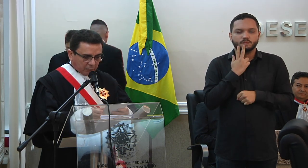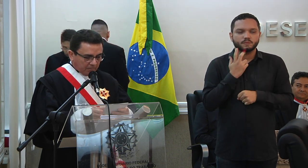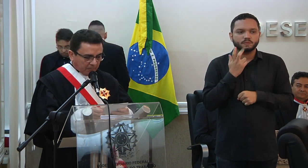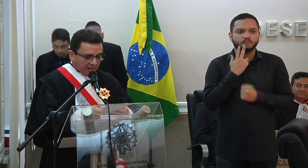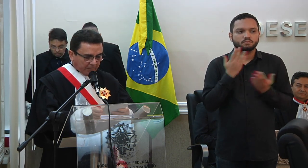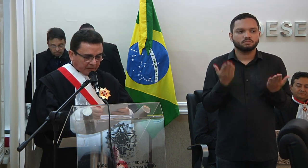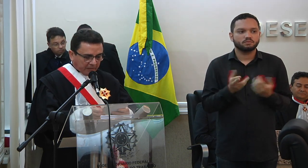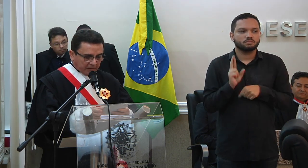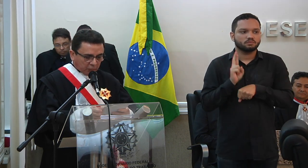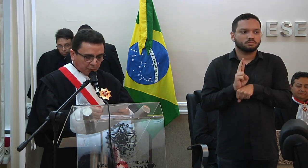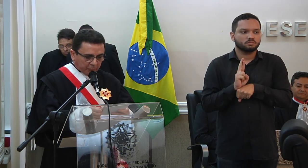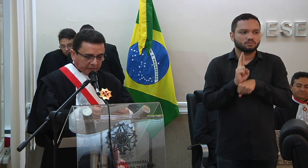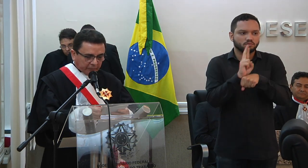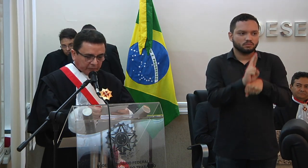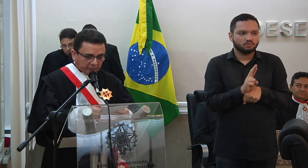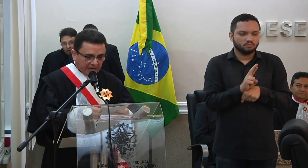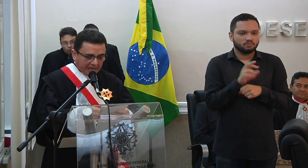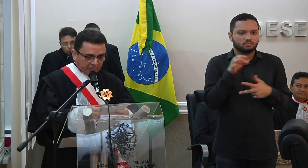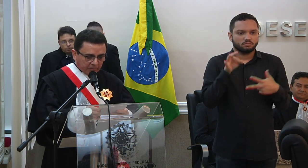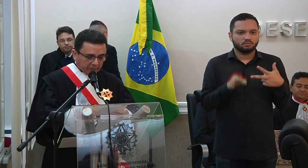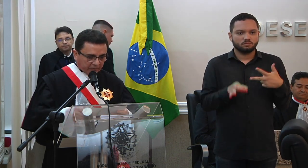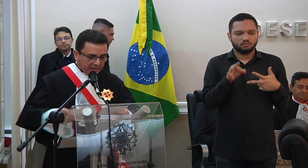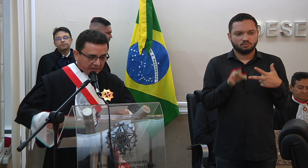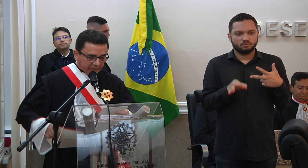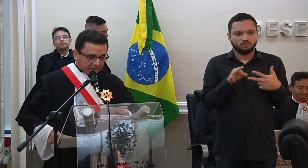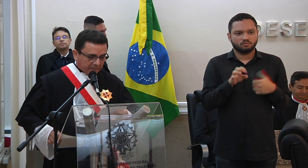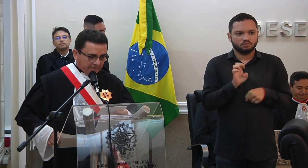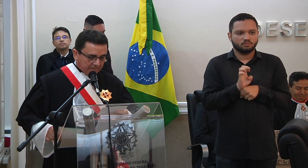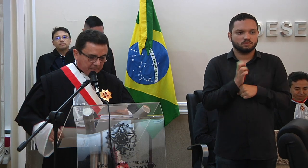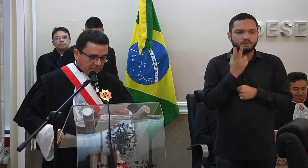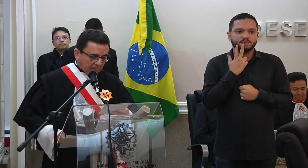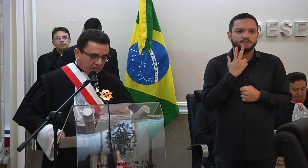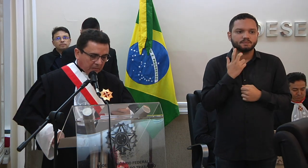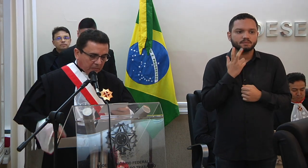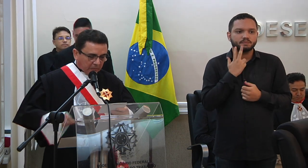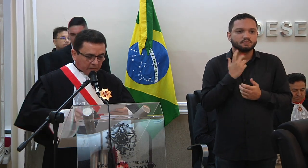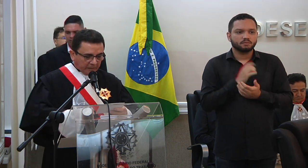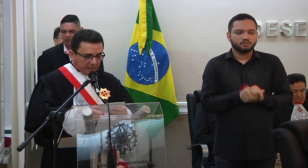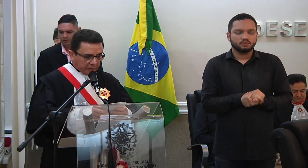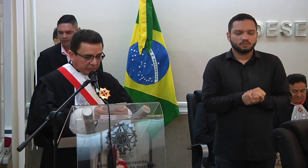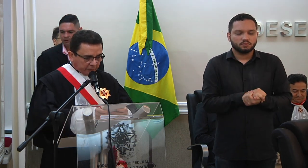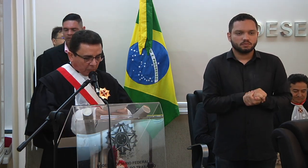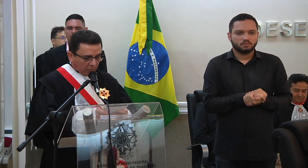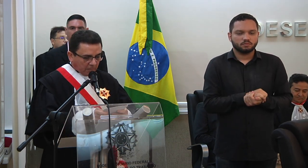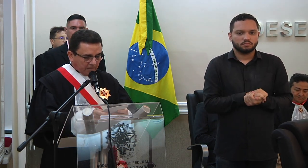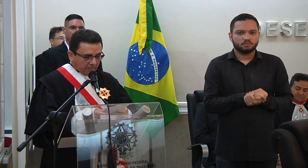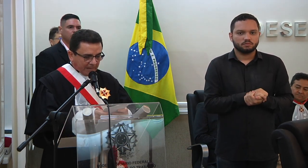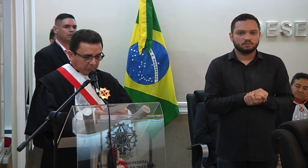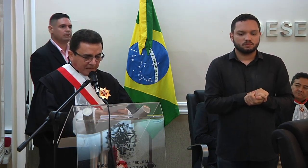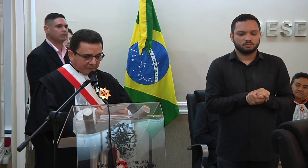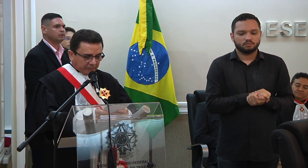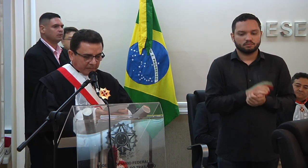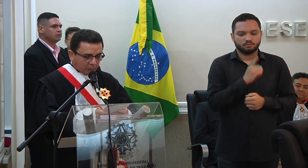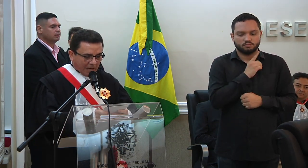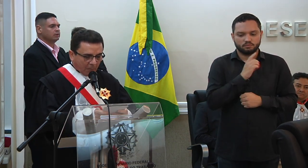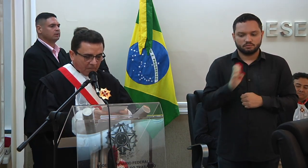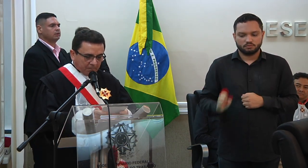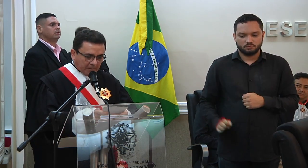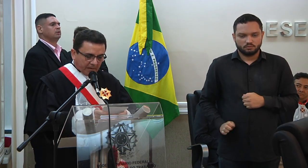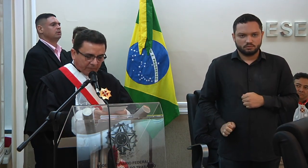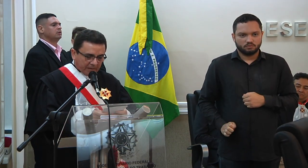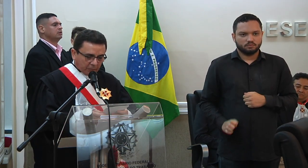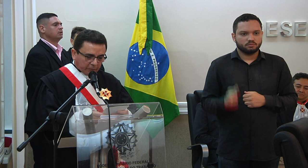neste ato representando o poder judiciário cearense. Excelentíssimo senhor, deputado